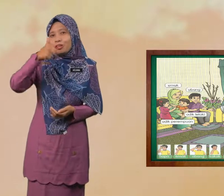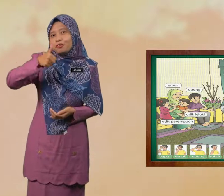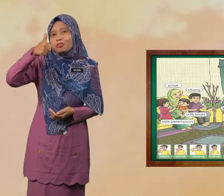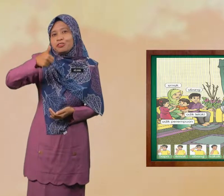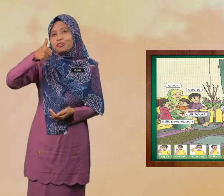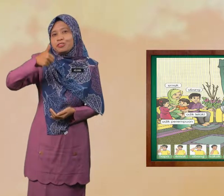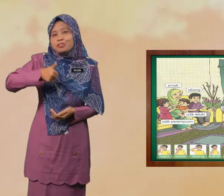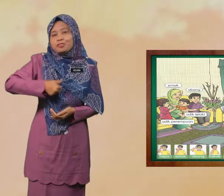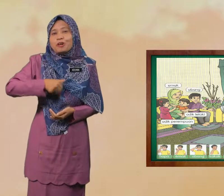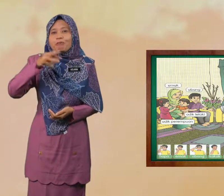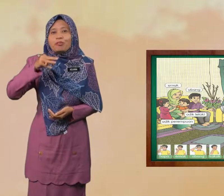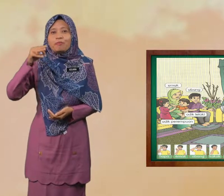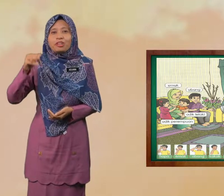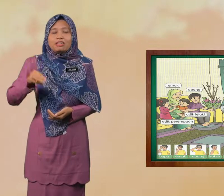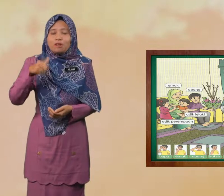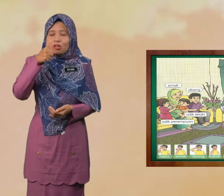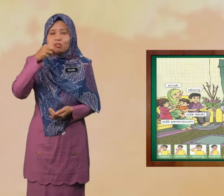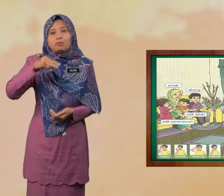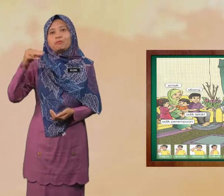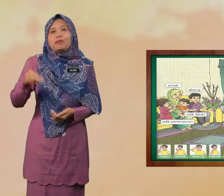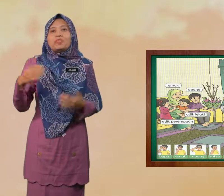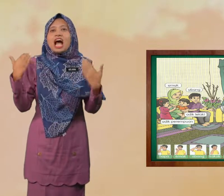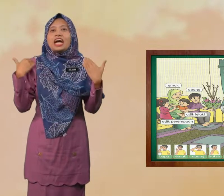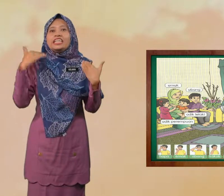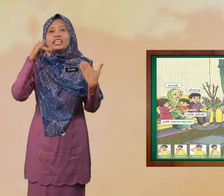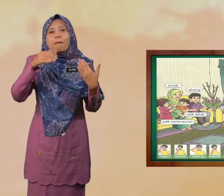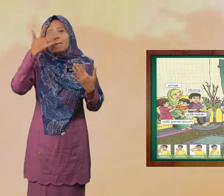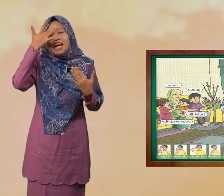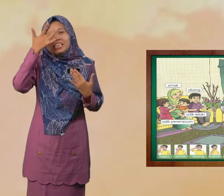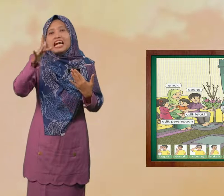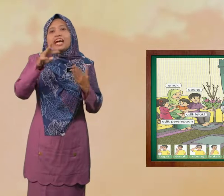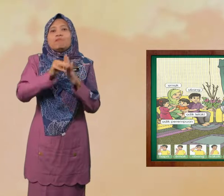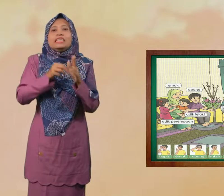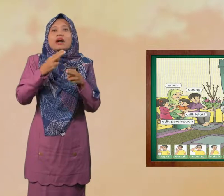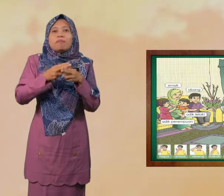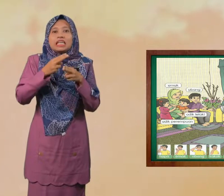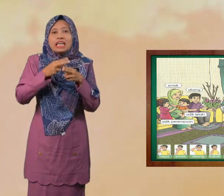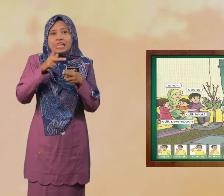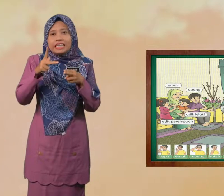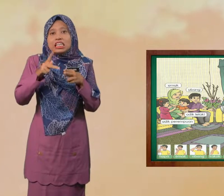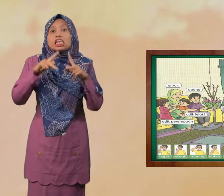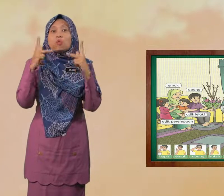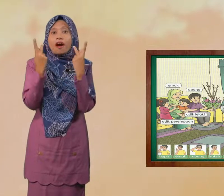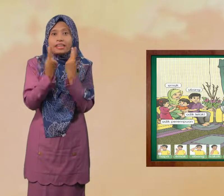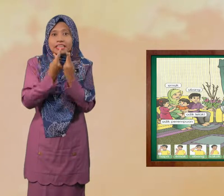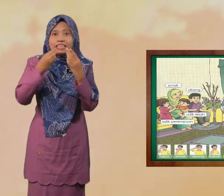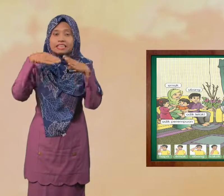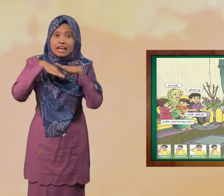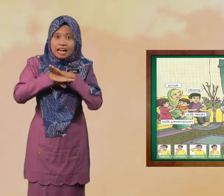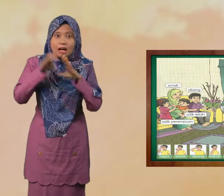Bagus Murid-murid, bagus murid-murid Ada yang pandai menamakan keluarga dalam